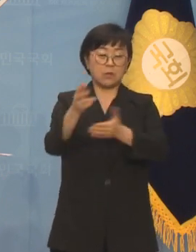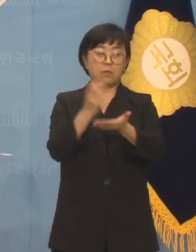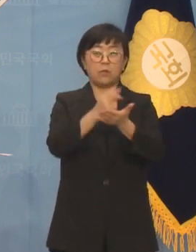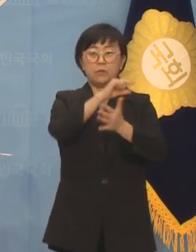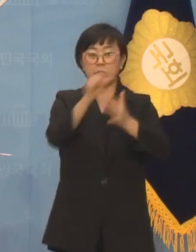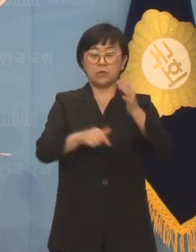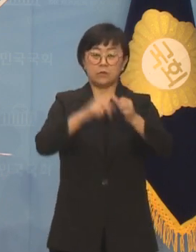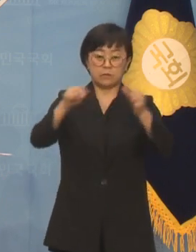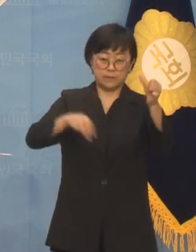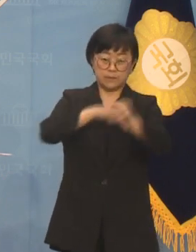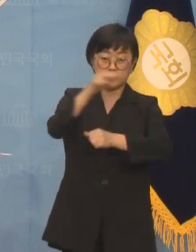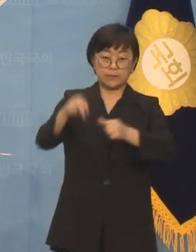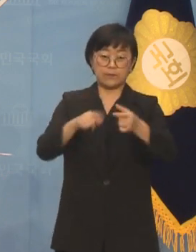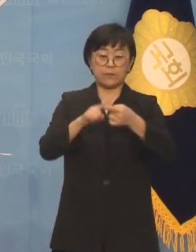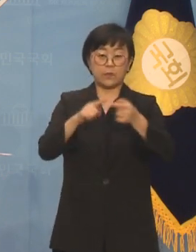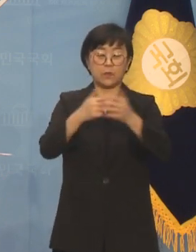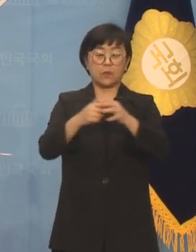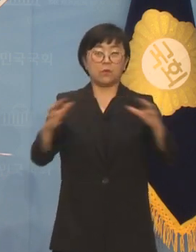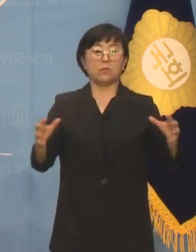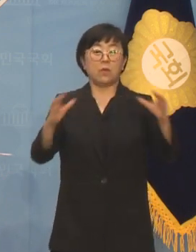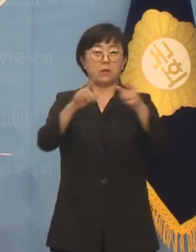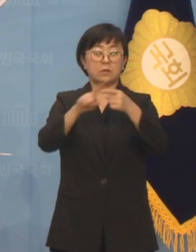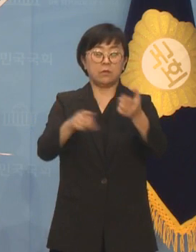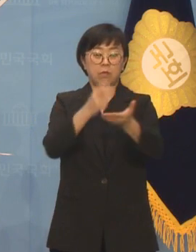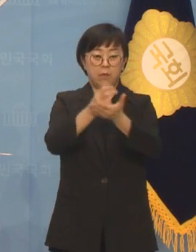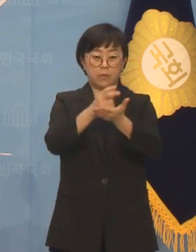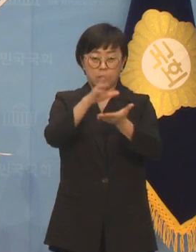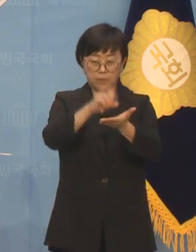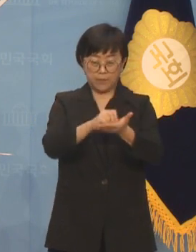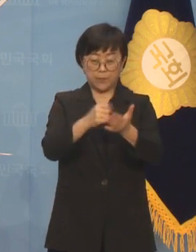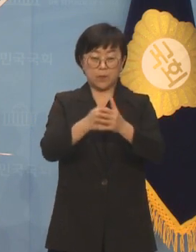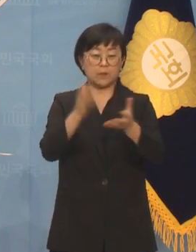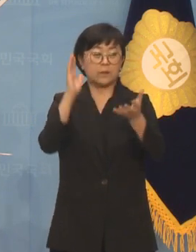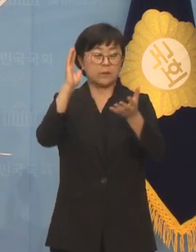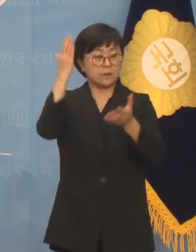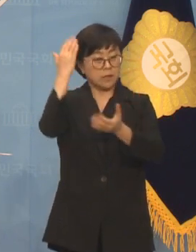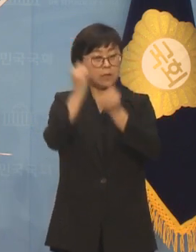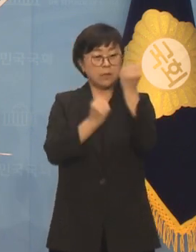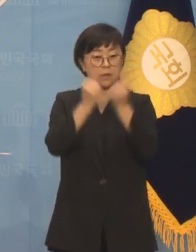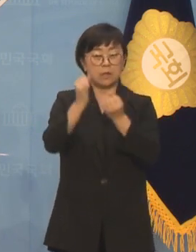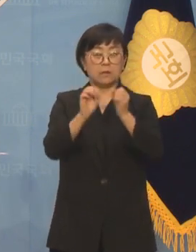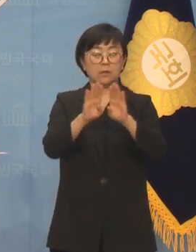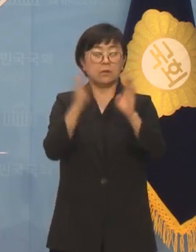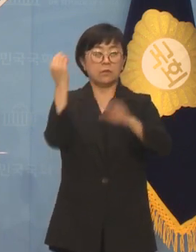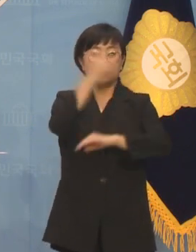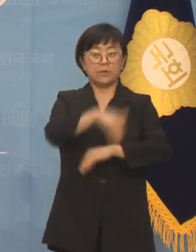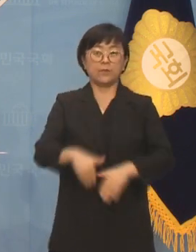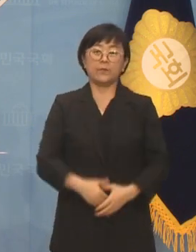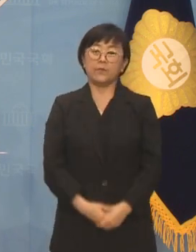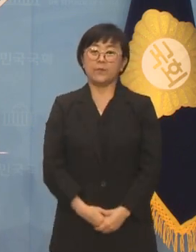현황과 디지털 플랫폼 정부의 입법과제 세미나를 개최할 예정입니다.